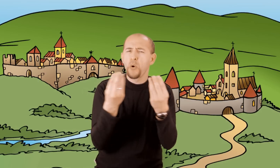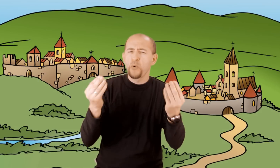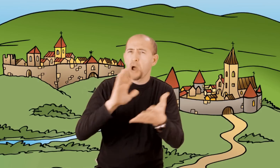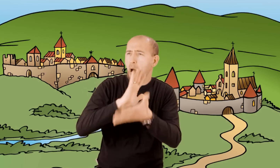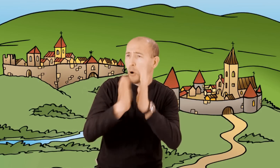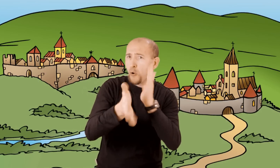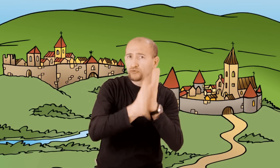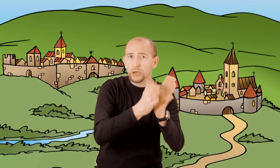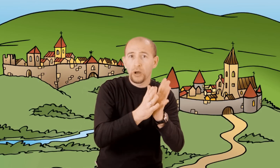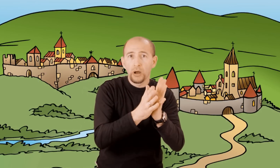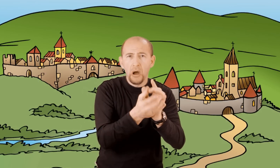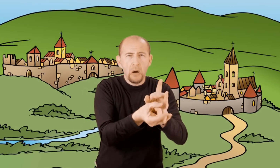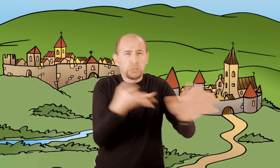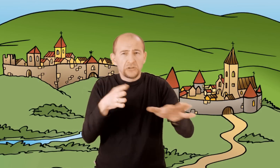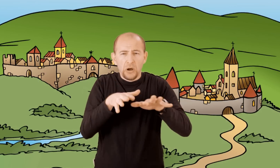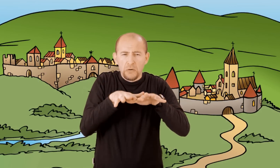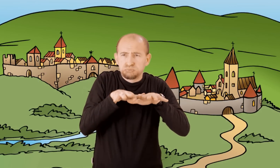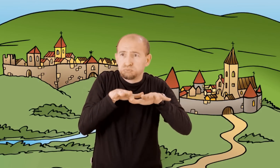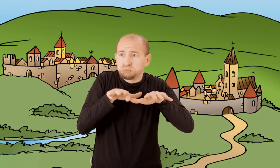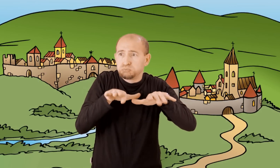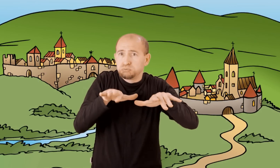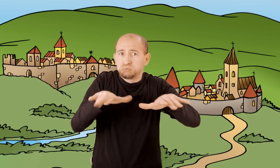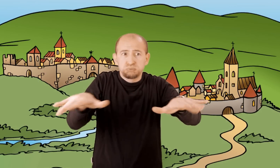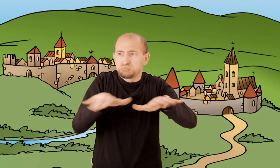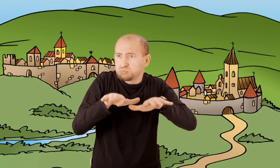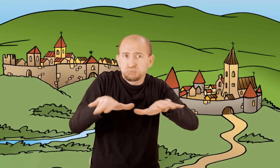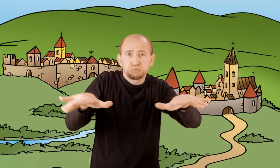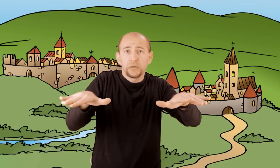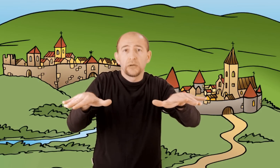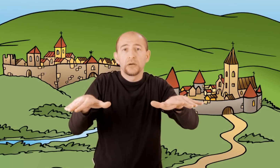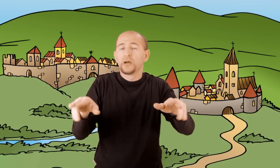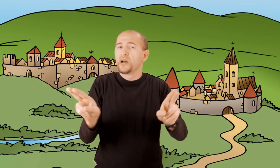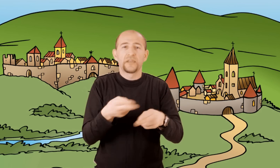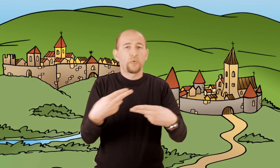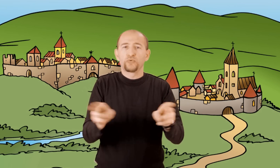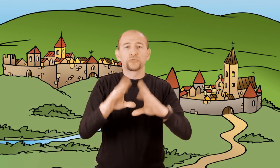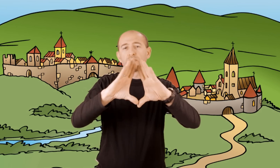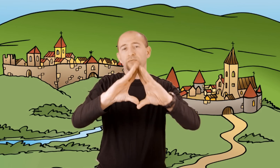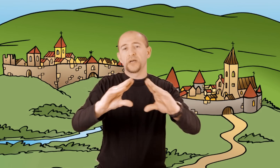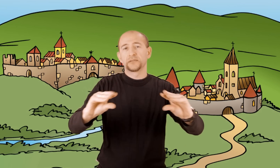i širili vrlo brzo i bilo je gotovo nemoguće ugasiti ih.